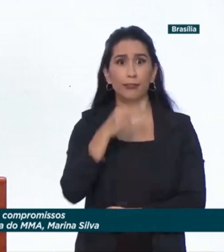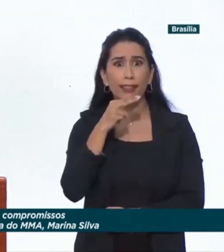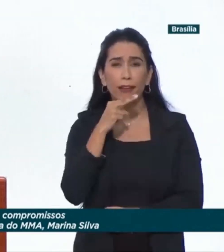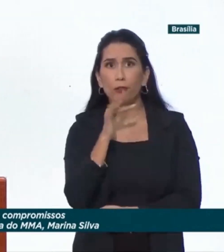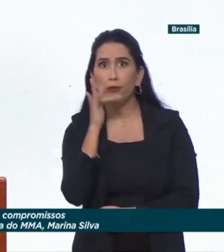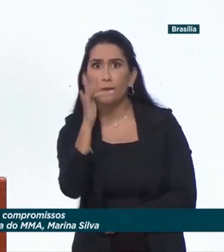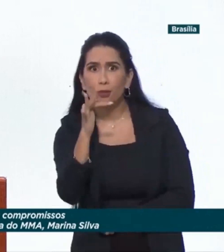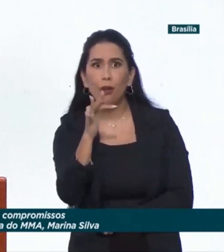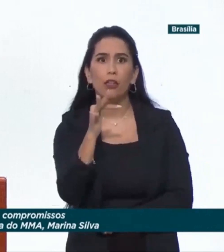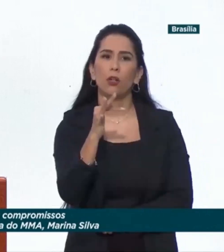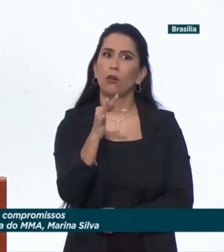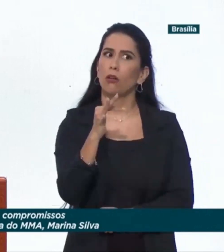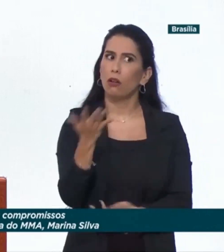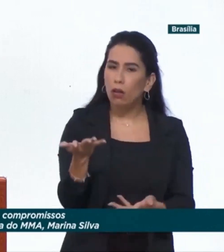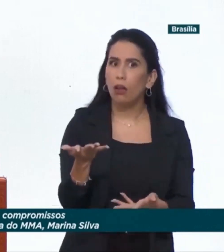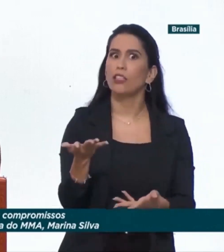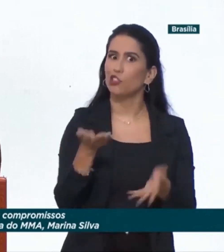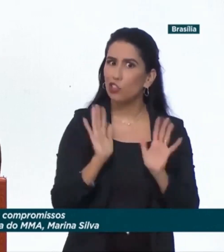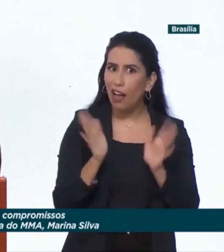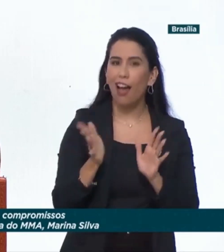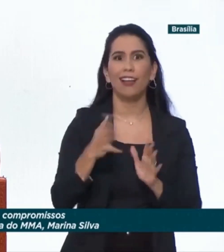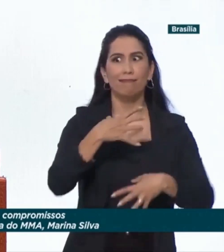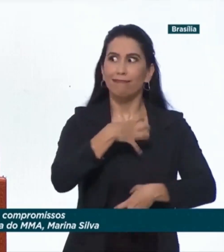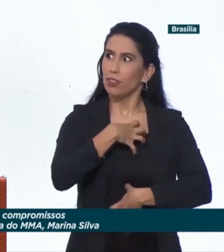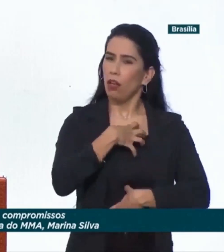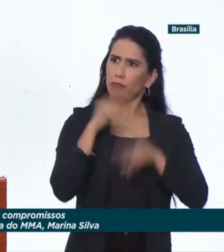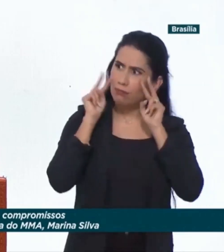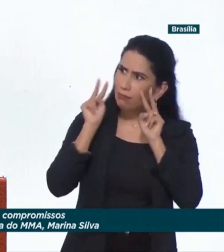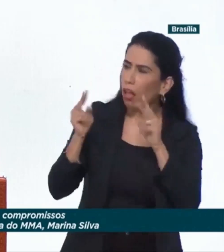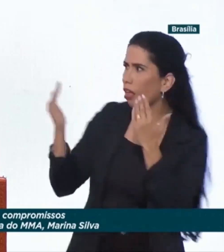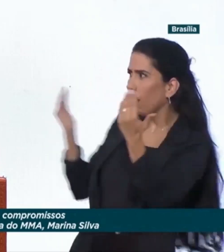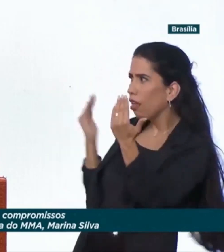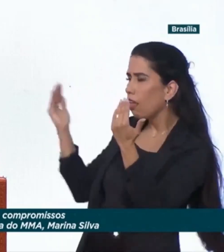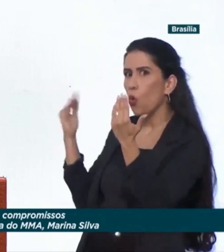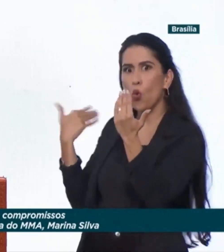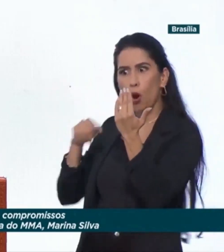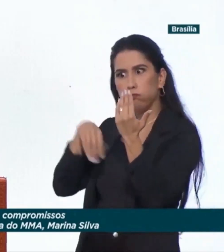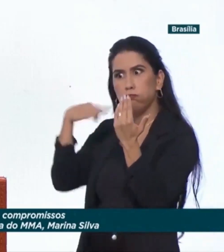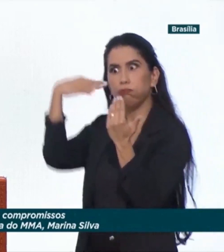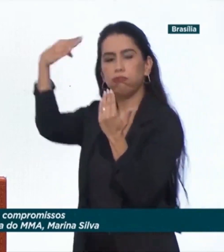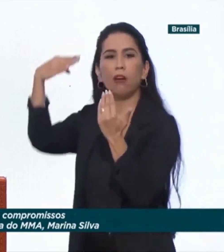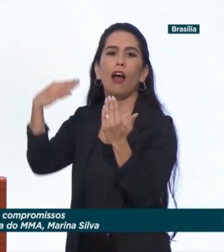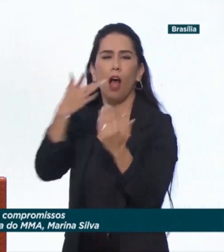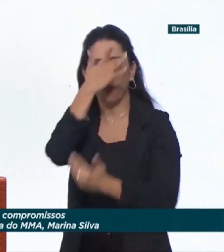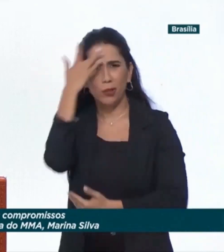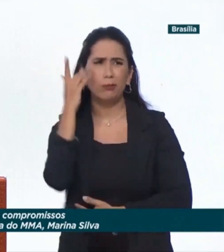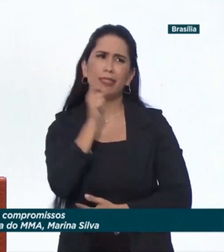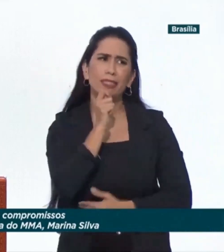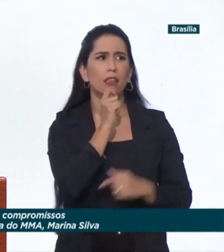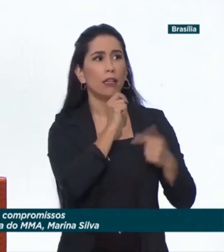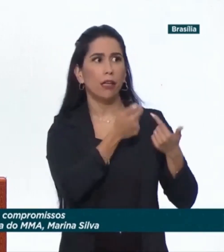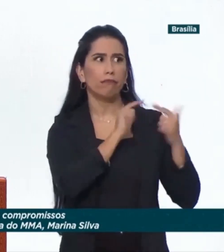nossos netos já nascerão sustentabilistas. Uns serão conservadores, outros serão